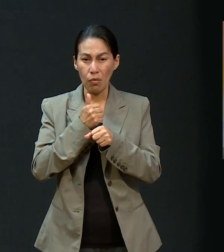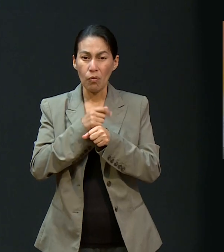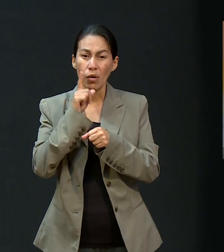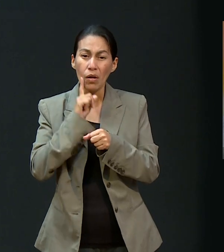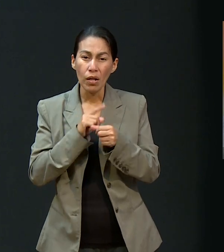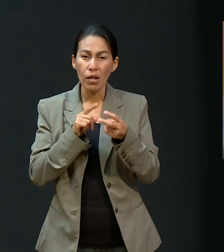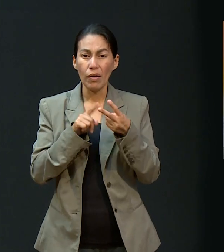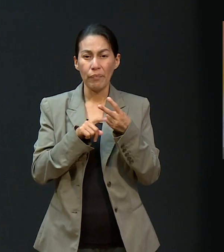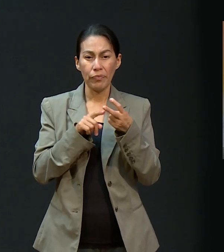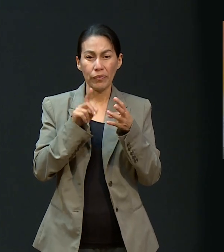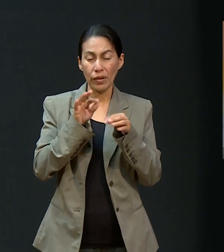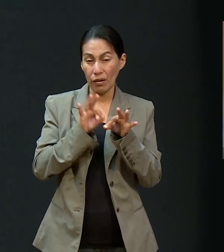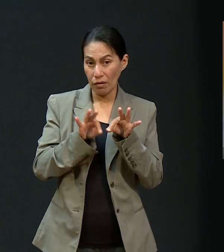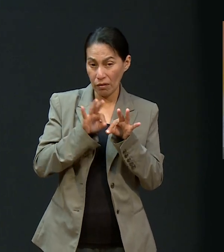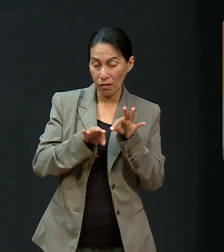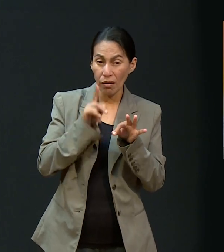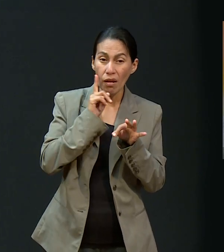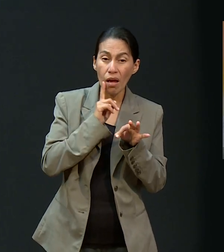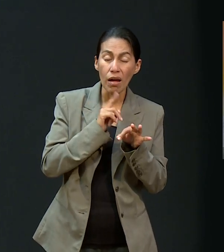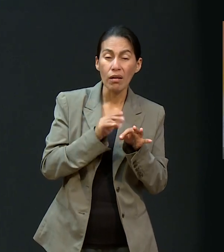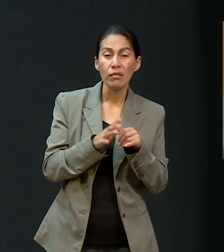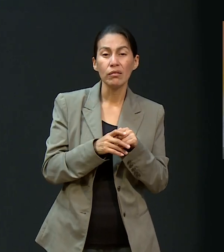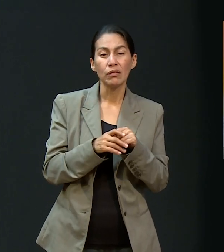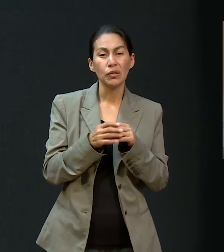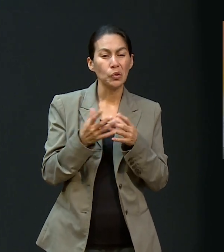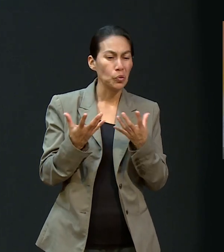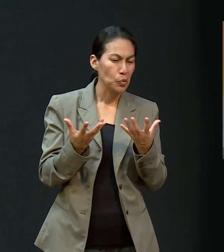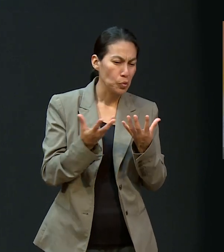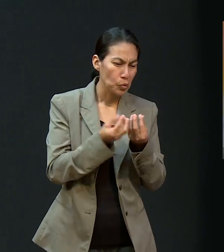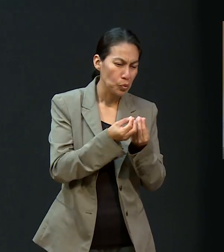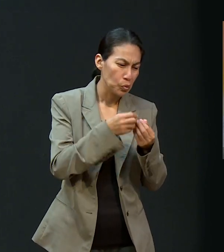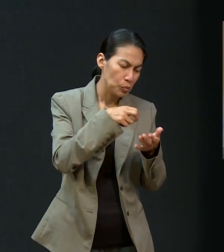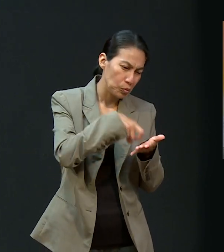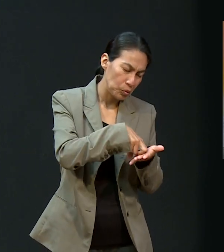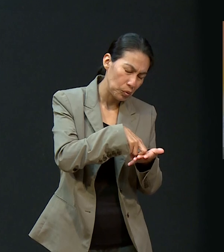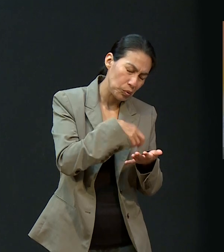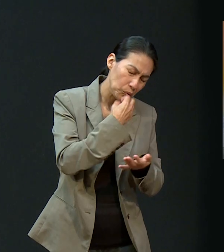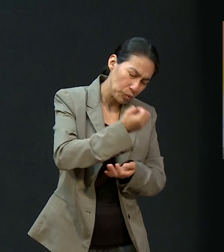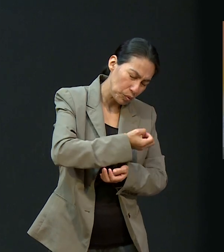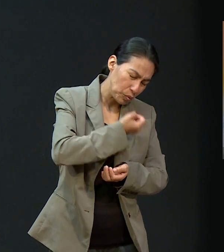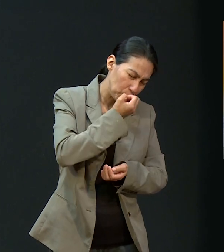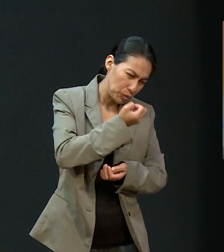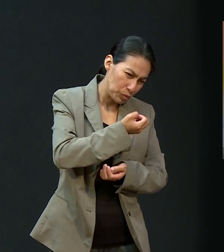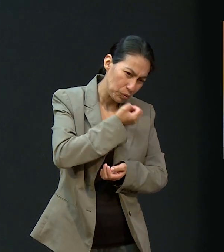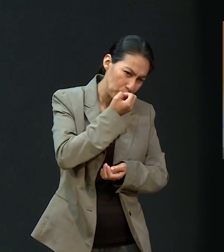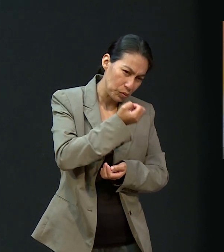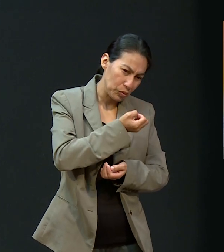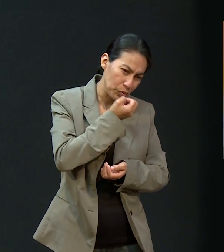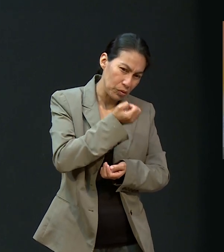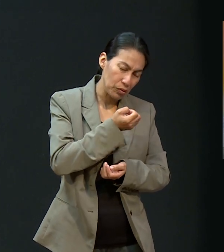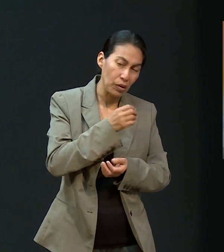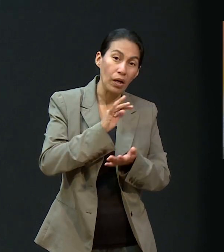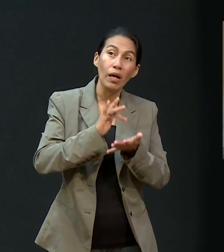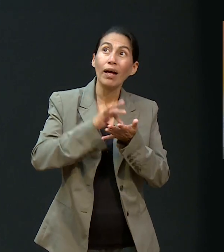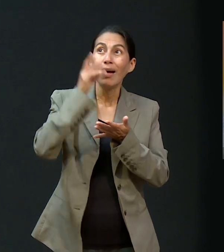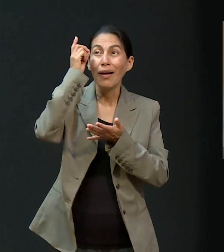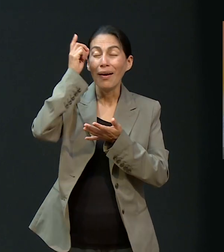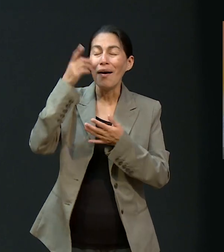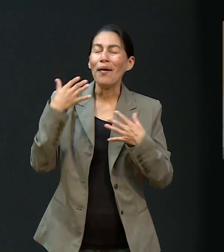gracias a Dios, mi mamá se recuperó. Aún cuando ya la trajeron a